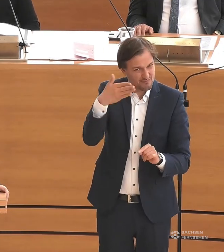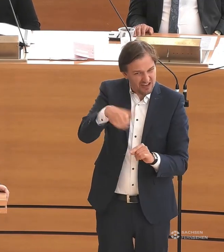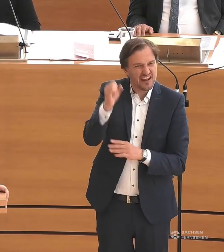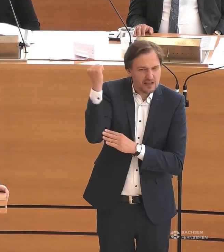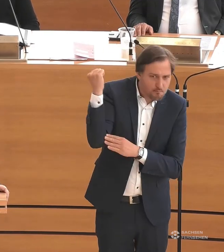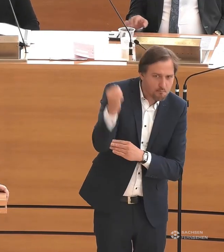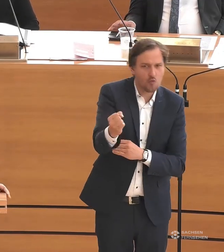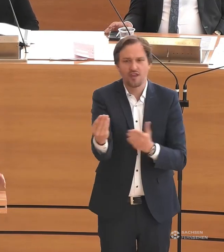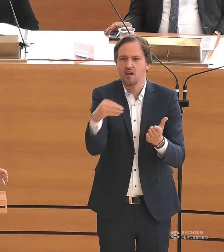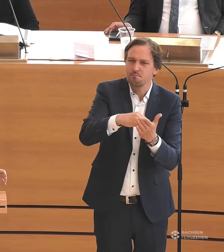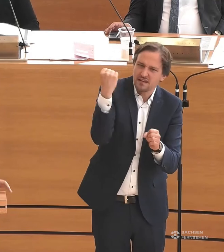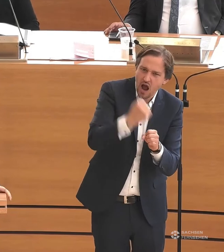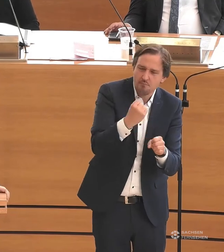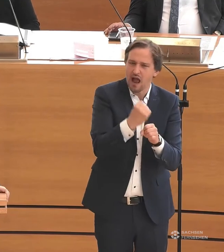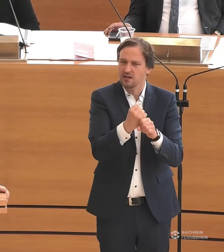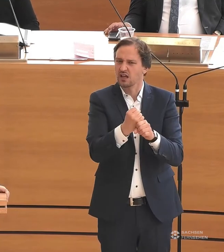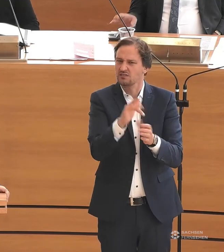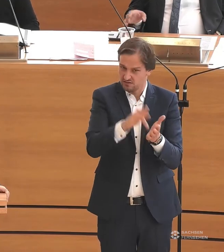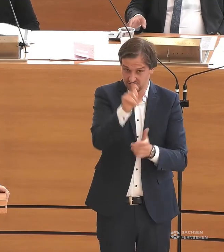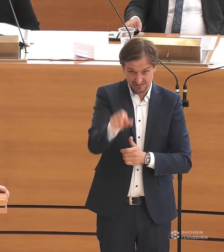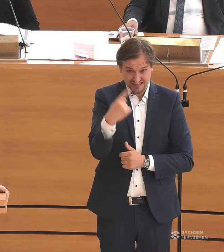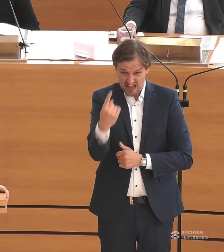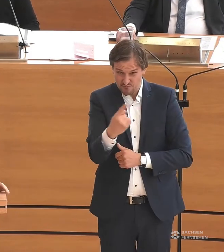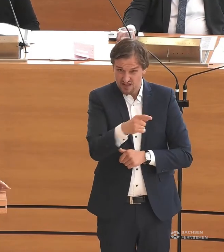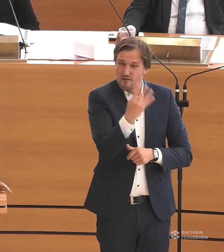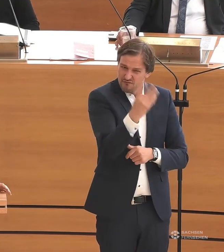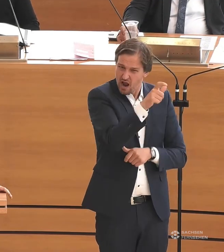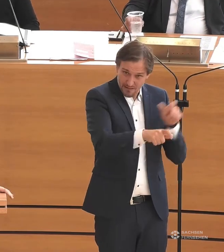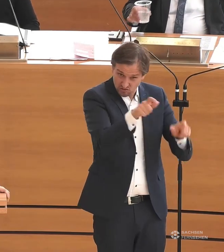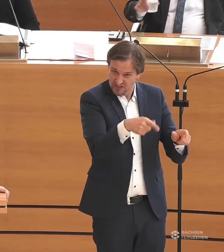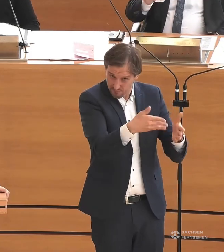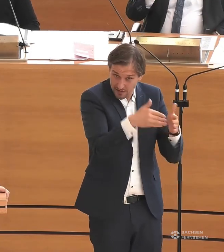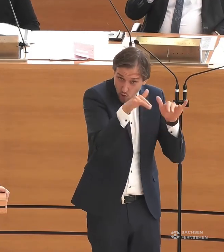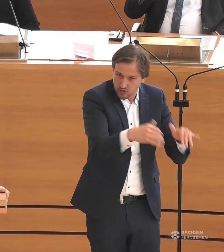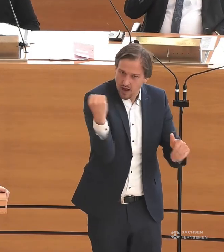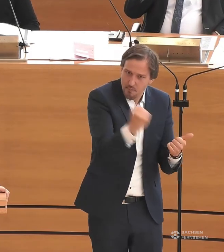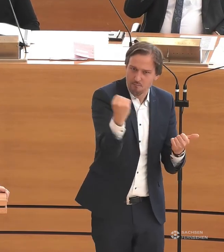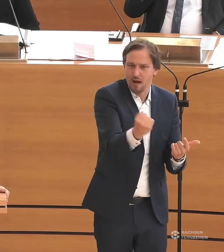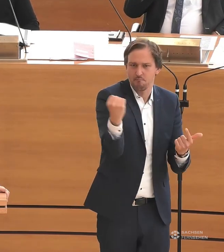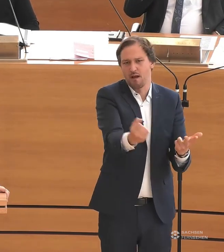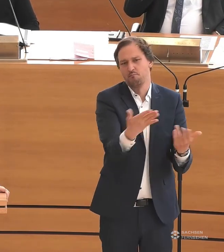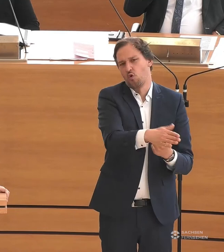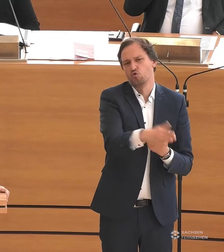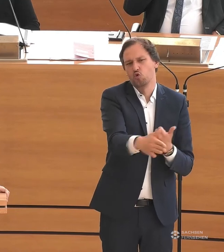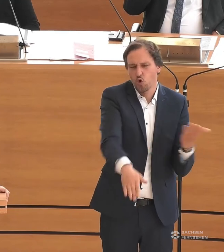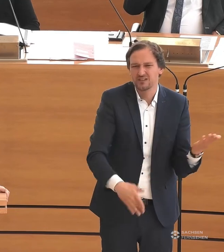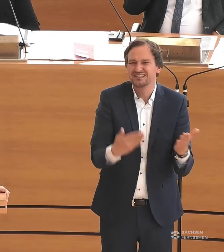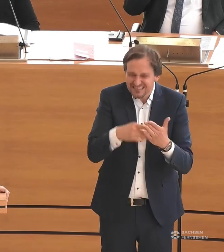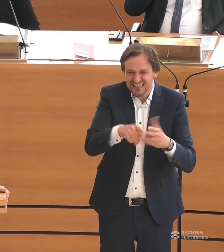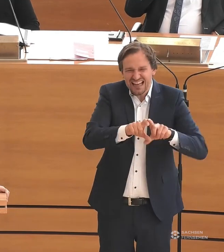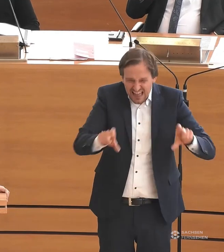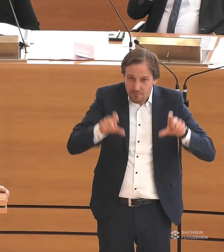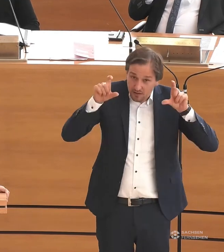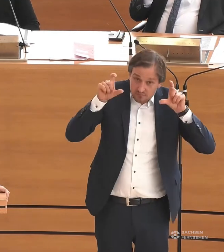durch die Mitarbeiterinnen der Einrichtung für Menschen mit Behinderung ermordet worden ist. Und wir müssen an diese schreckliche Tat erinnern und die Behindertenverbände